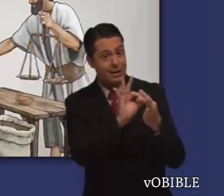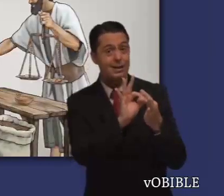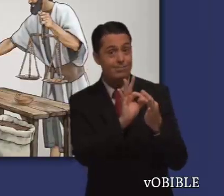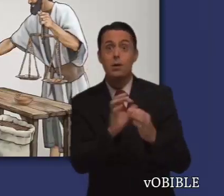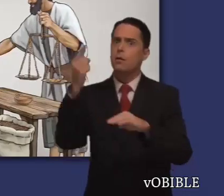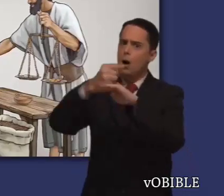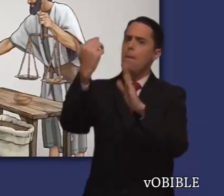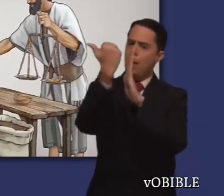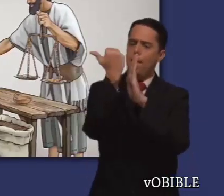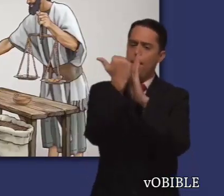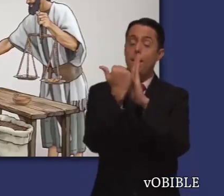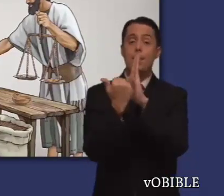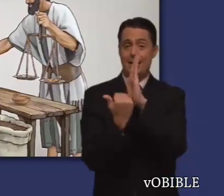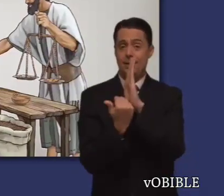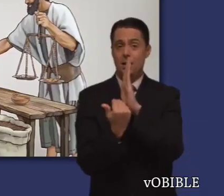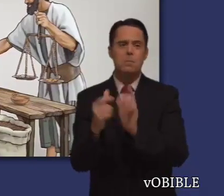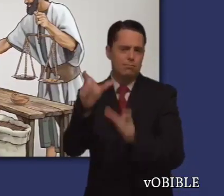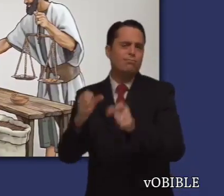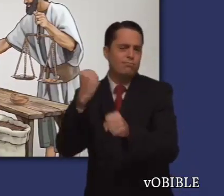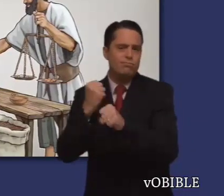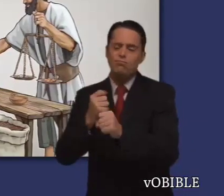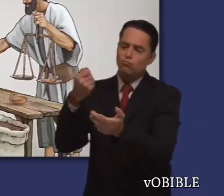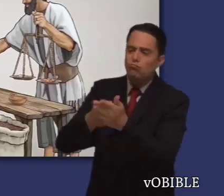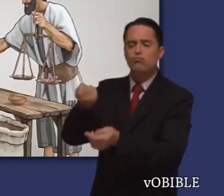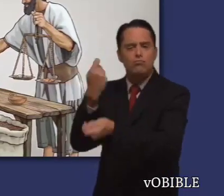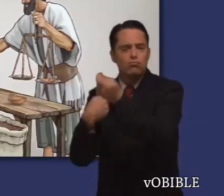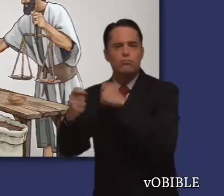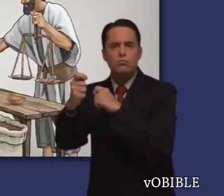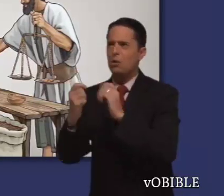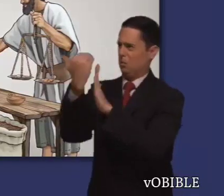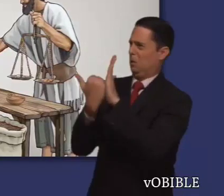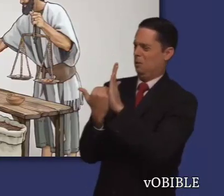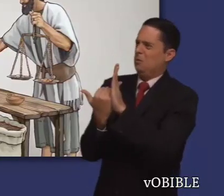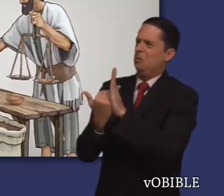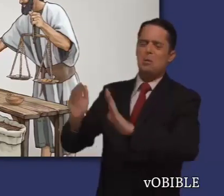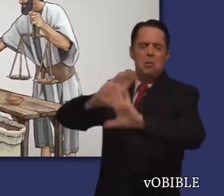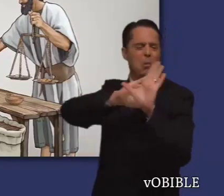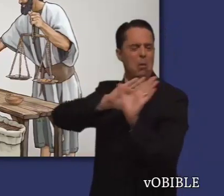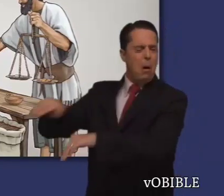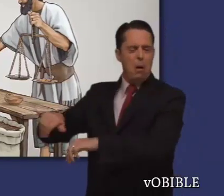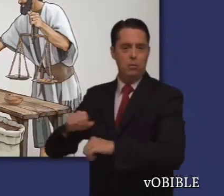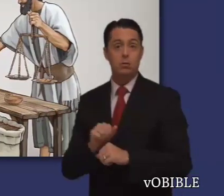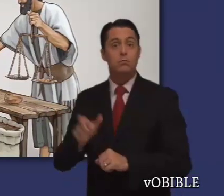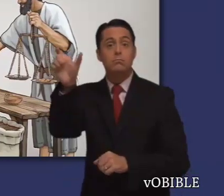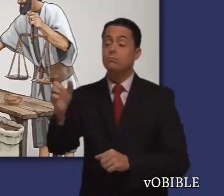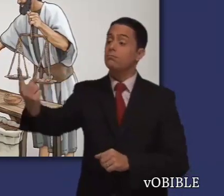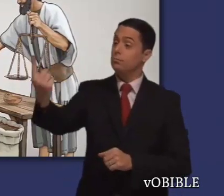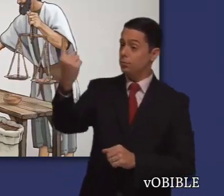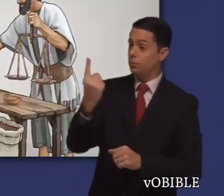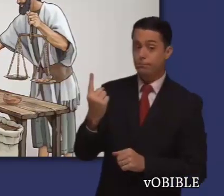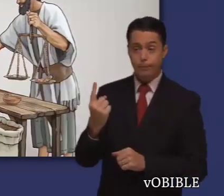tratara de un juicio, Jehová le exige a su pueblo que ejerza justicia, que ame la bondad y que sea modesto al andar con él.